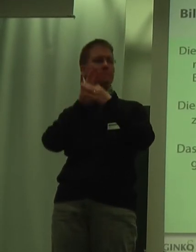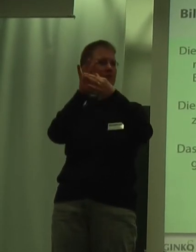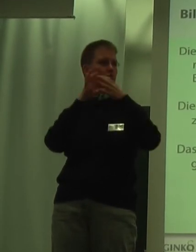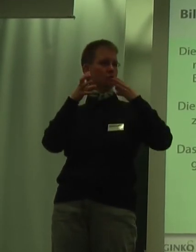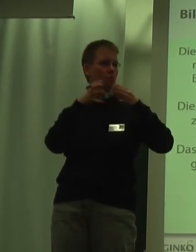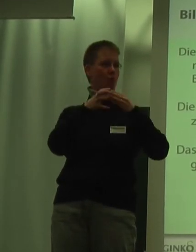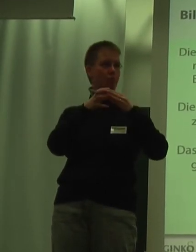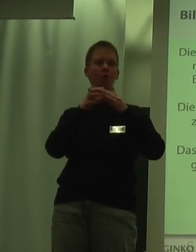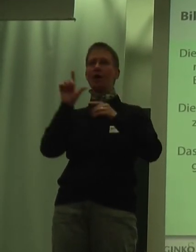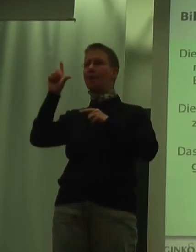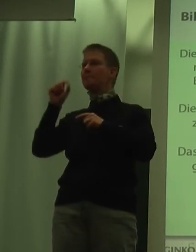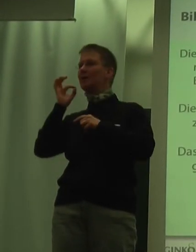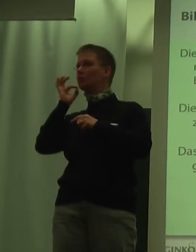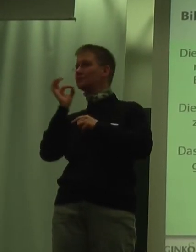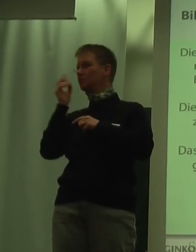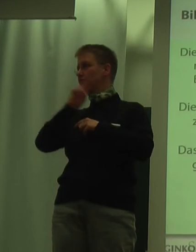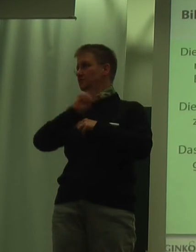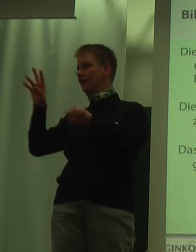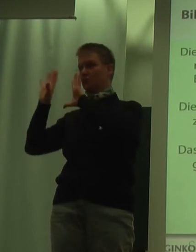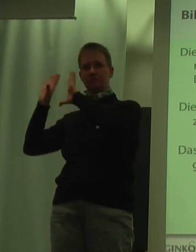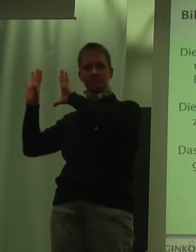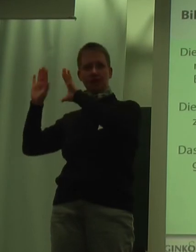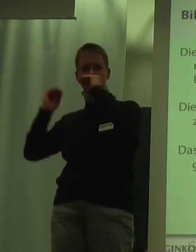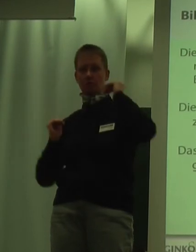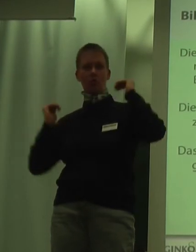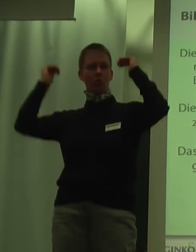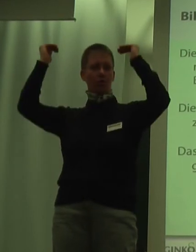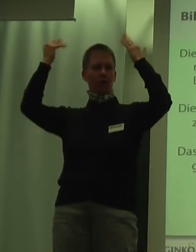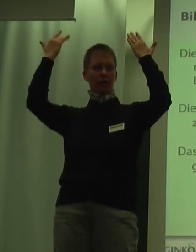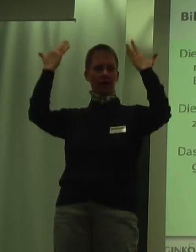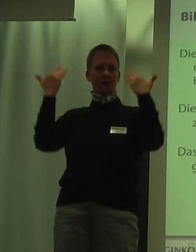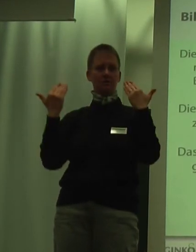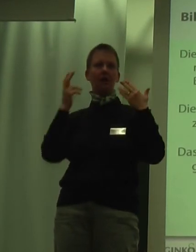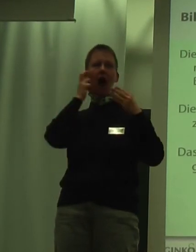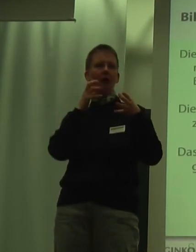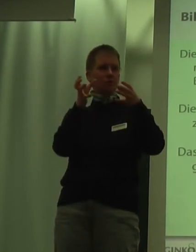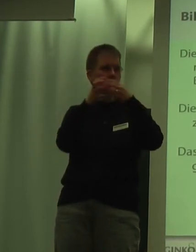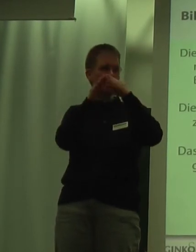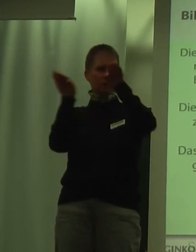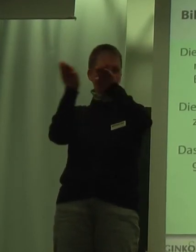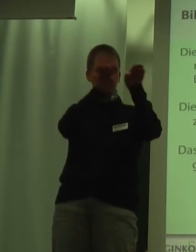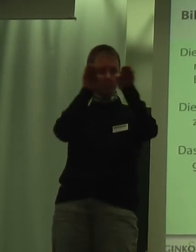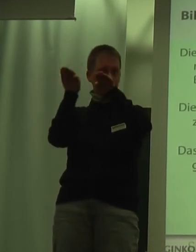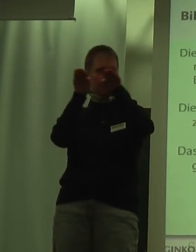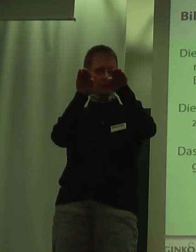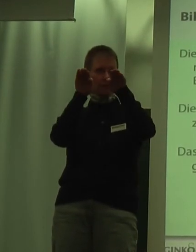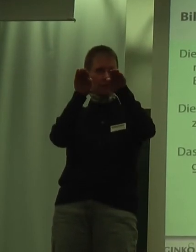die Prozesse bis 2010, hochgerechnet auch unsere Altersgruppierung, zeigen eine ähnliche